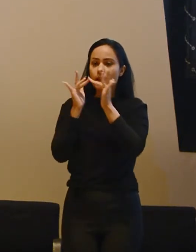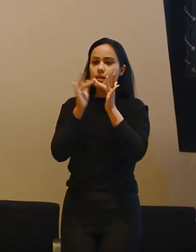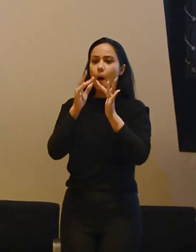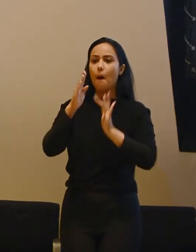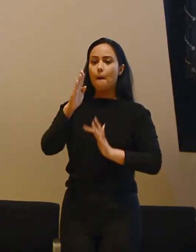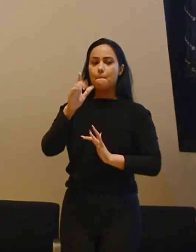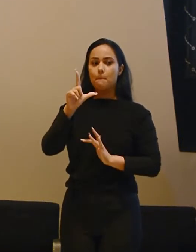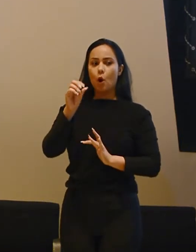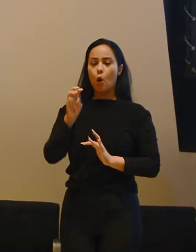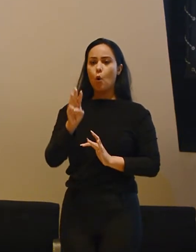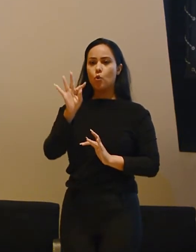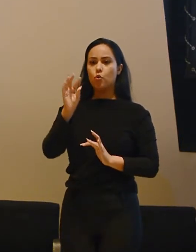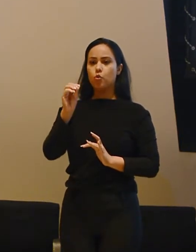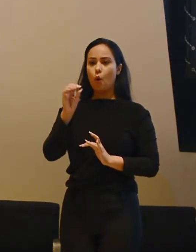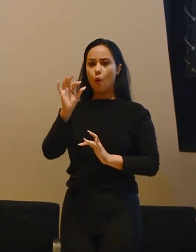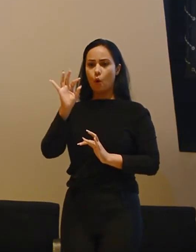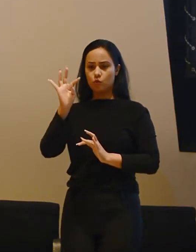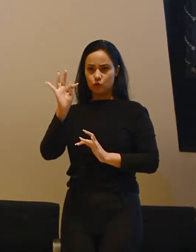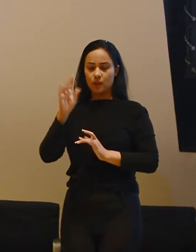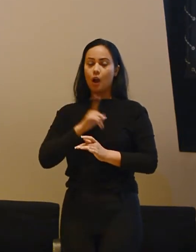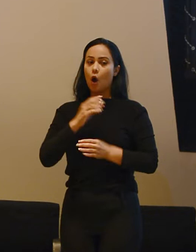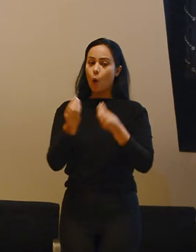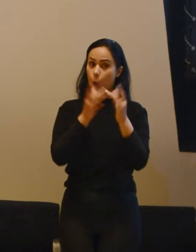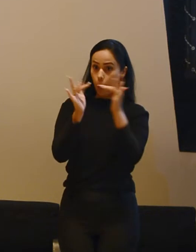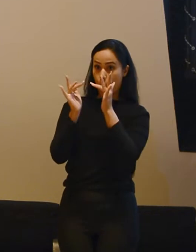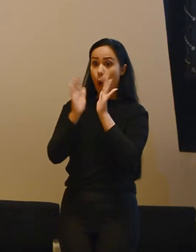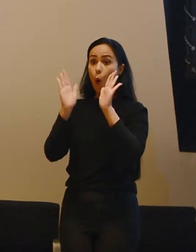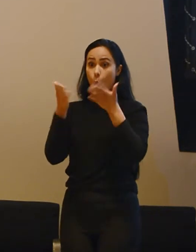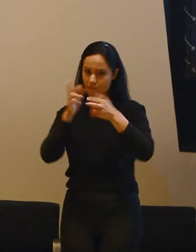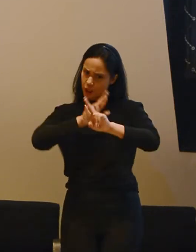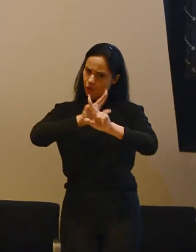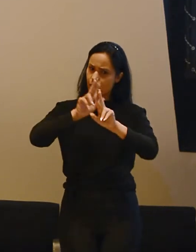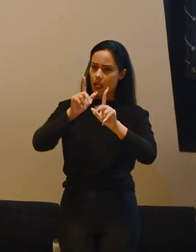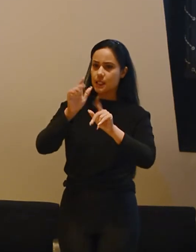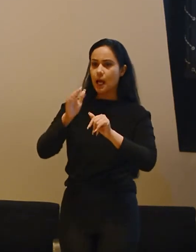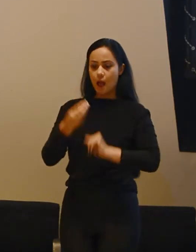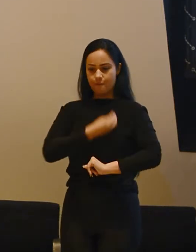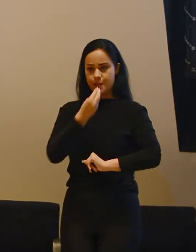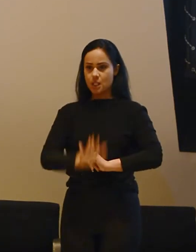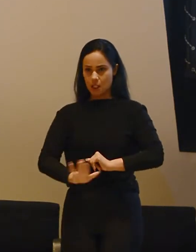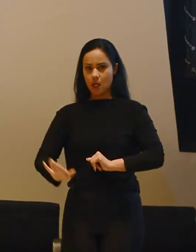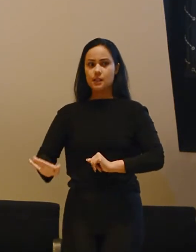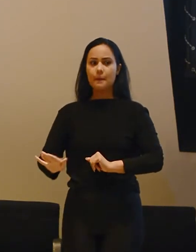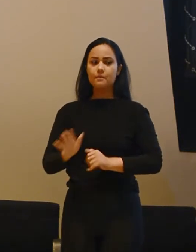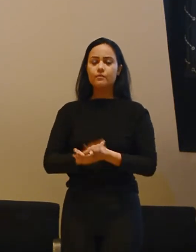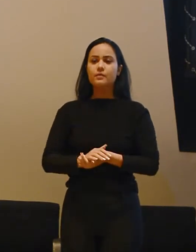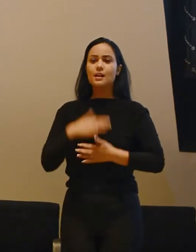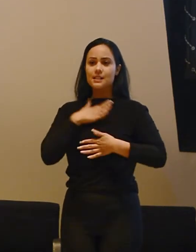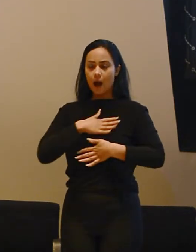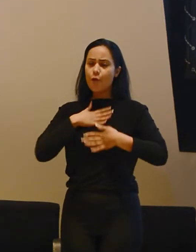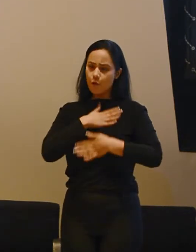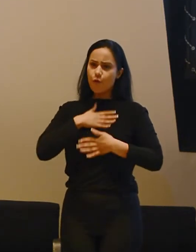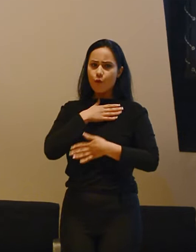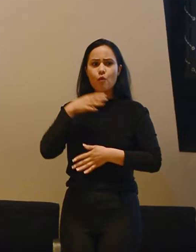Bluetooth. Então igual o Marcos falou, como a conectividade hoje faz diferença na vida dessas crianças, elas ficam muito satisfeitas em